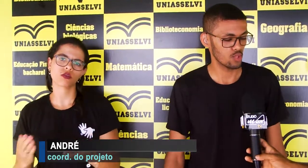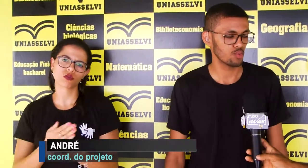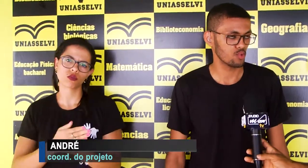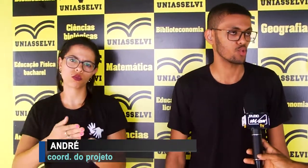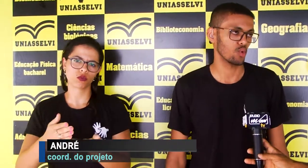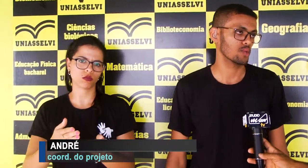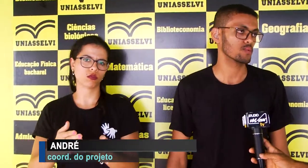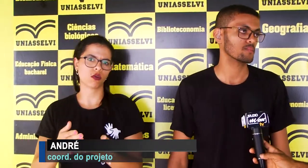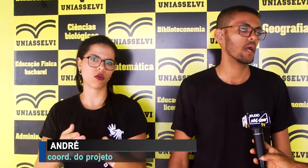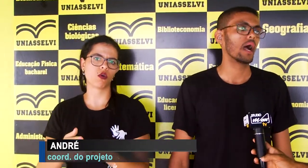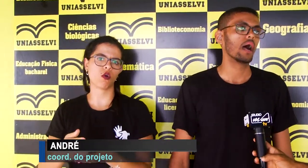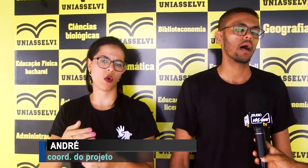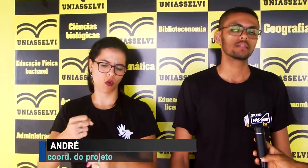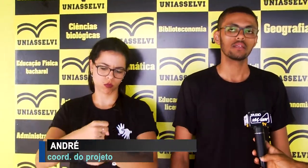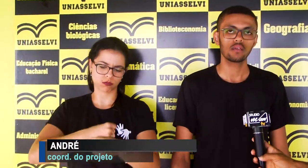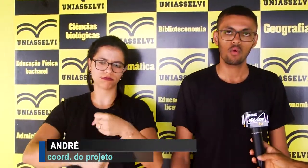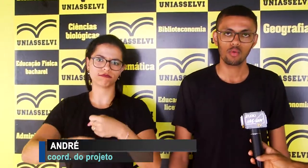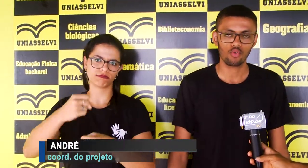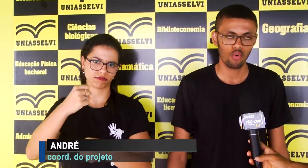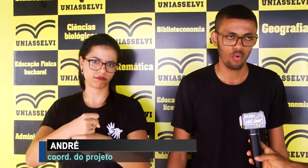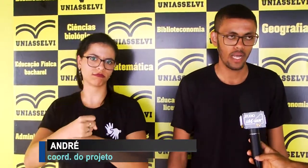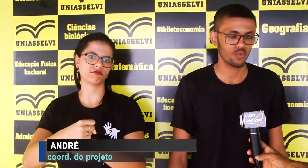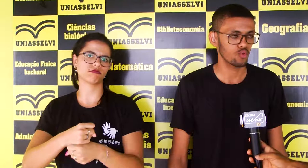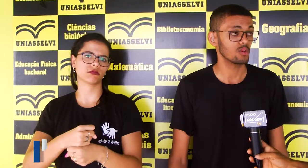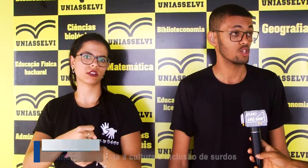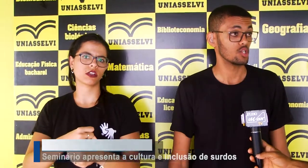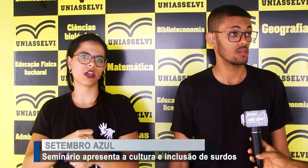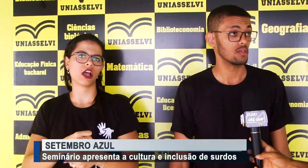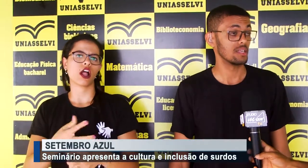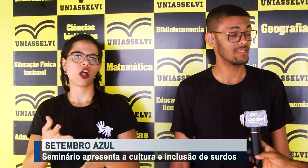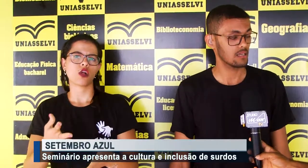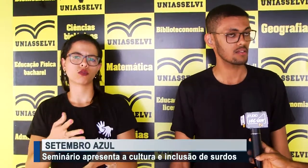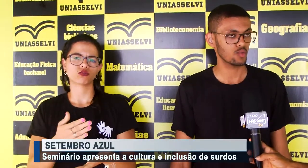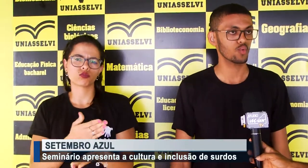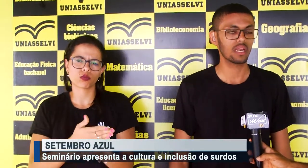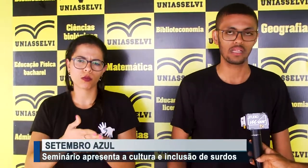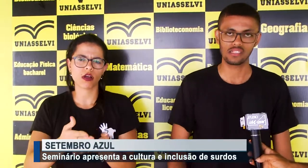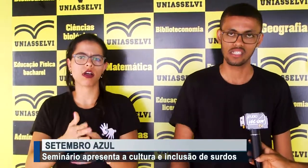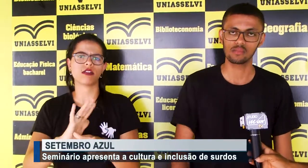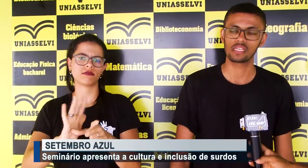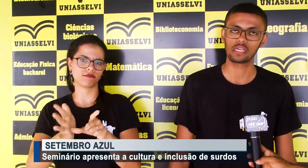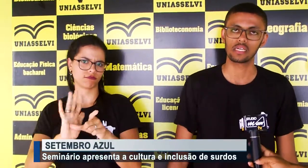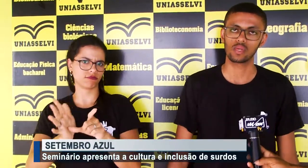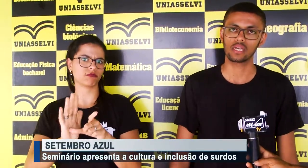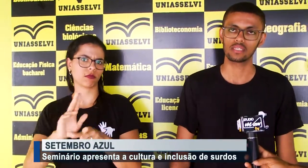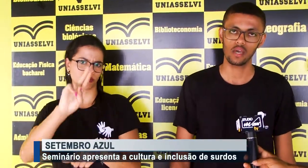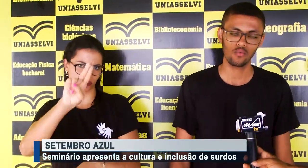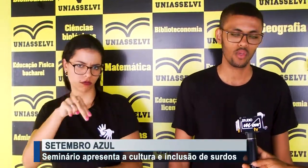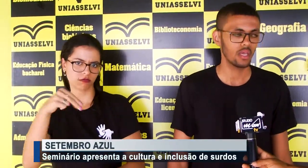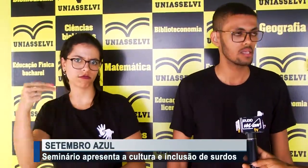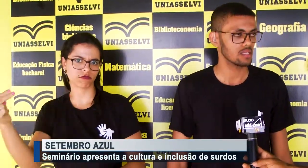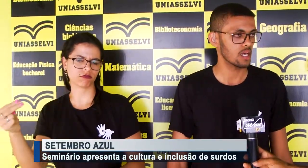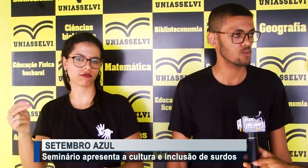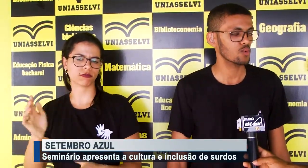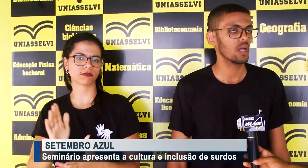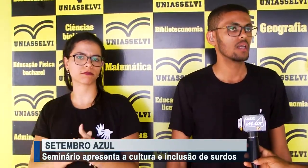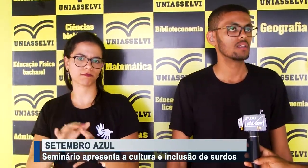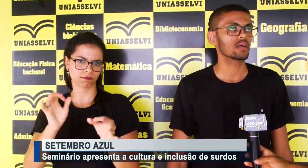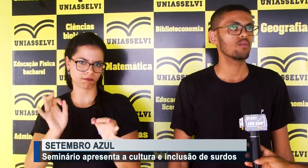no ano de 2018, assim que começou a turma de licenciatura em letras e línguas aqui na União Selve.